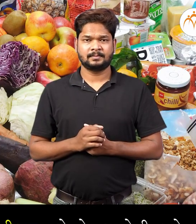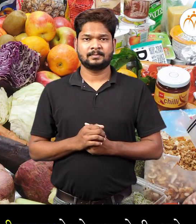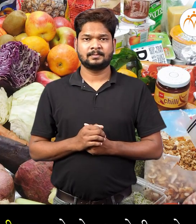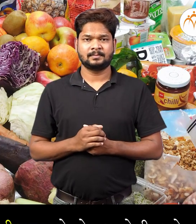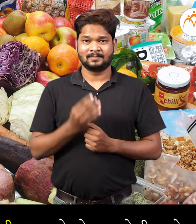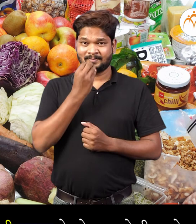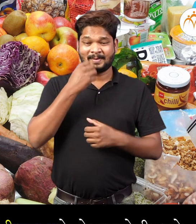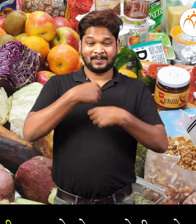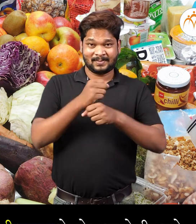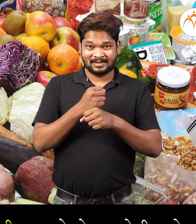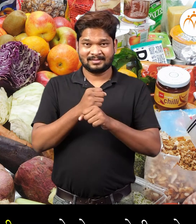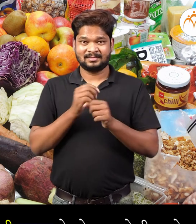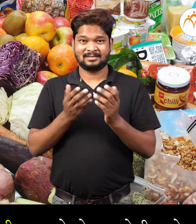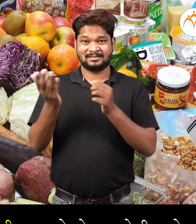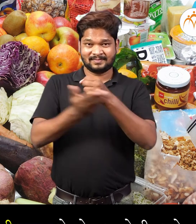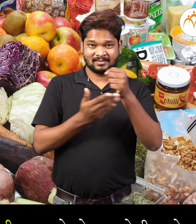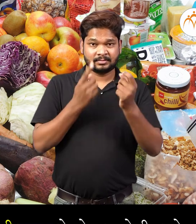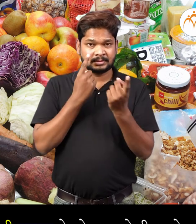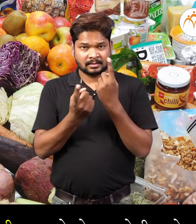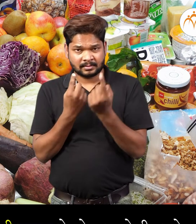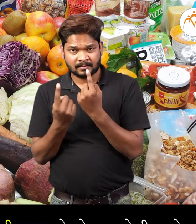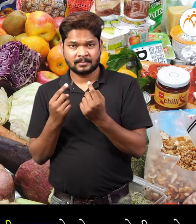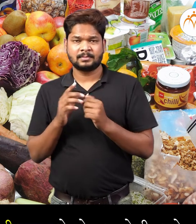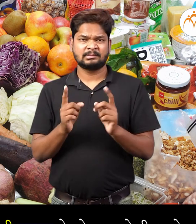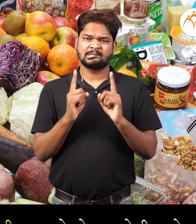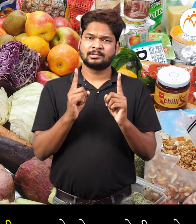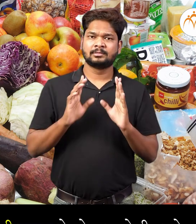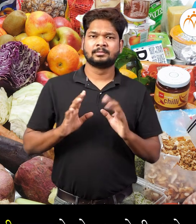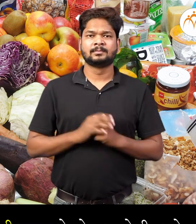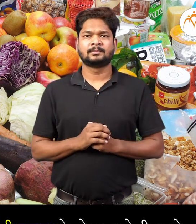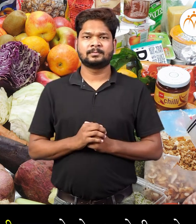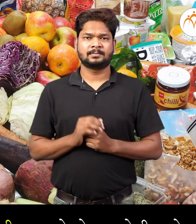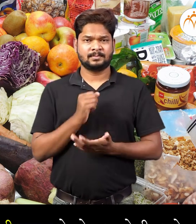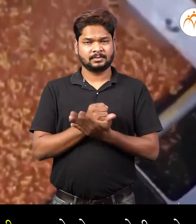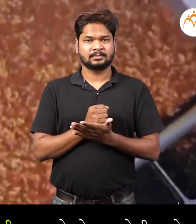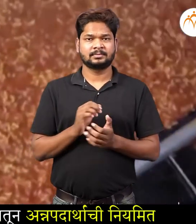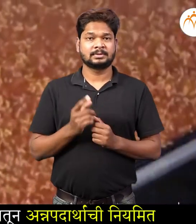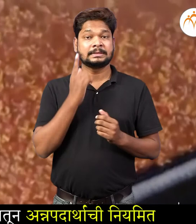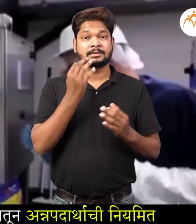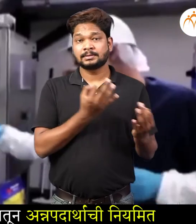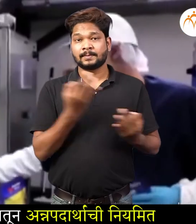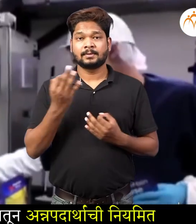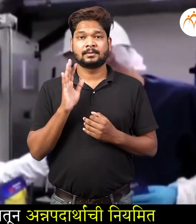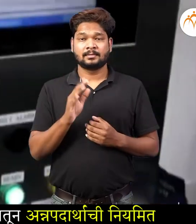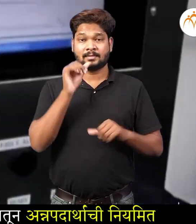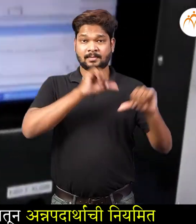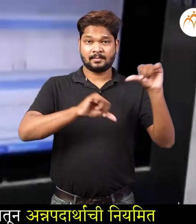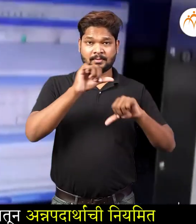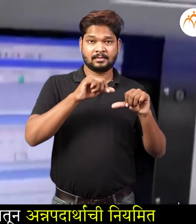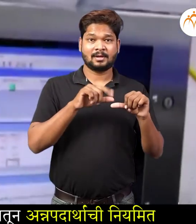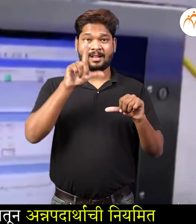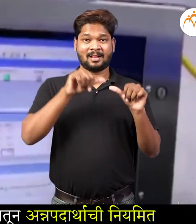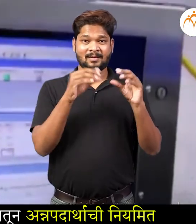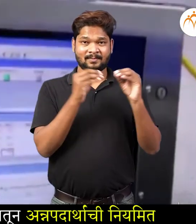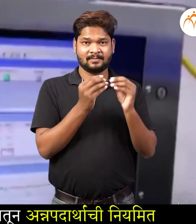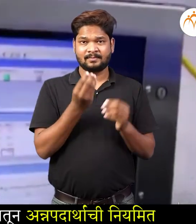वर्चा स्तरावर सर्व अन्न उत्पादितांची कड़क देखरे गरजेची है विशेश प्रयोक्षाणांचा माध्यमातून